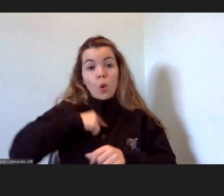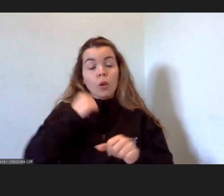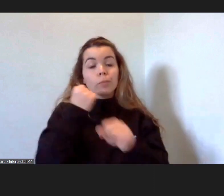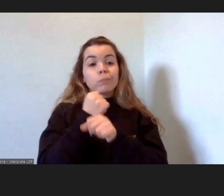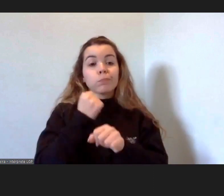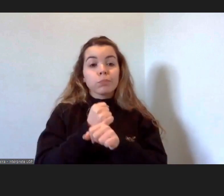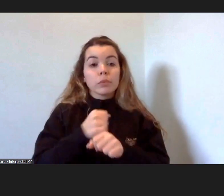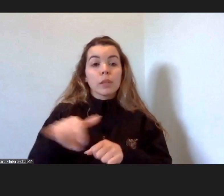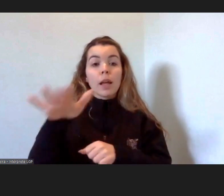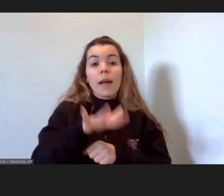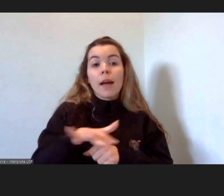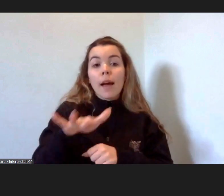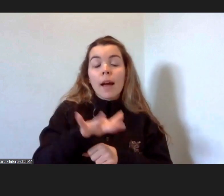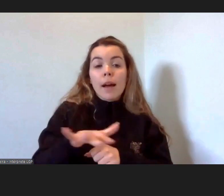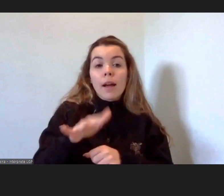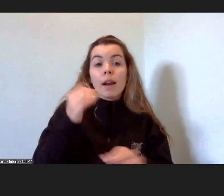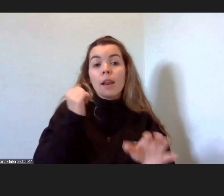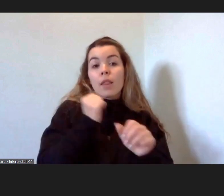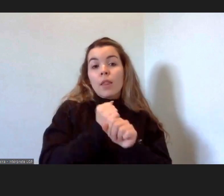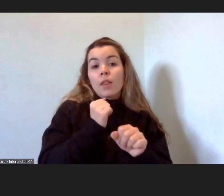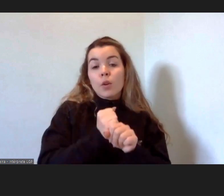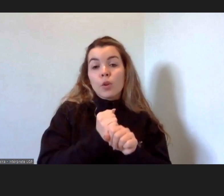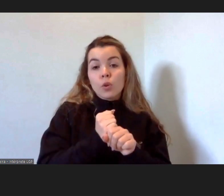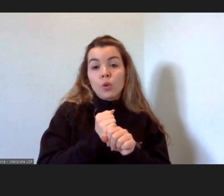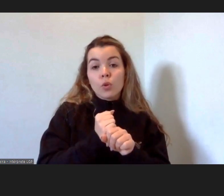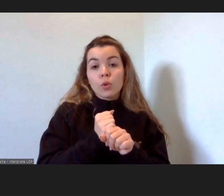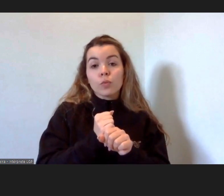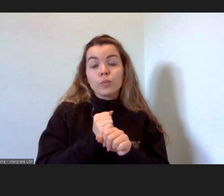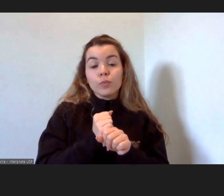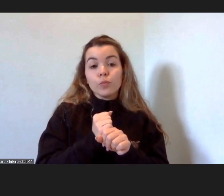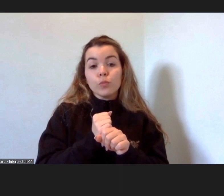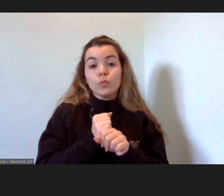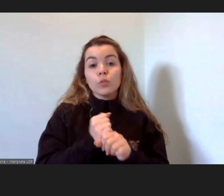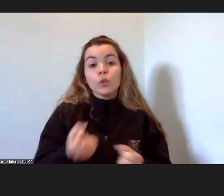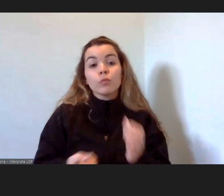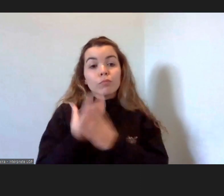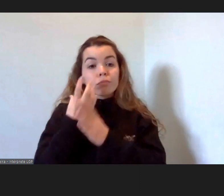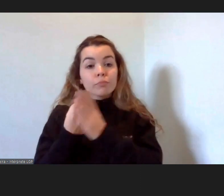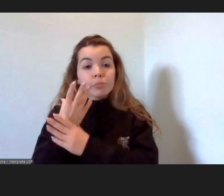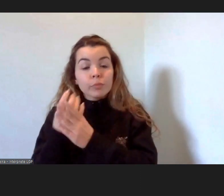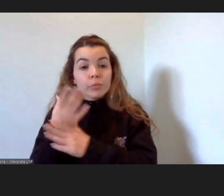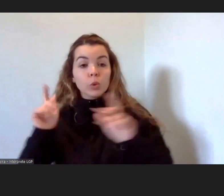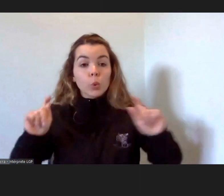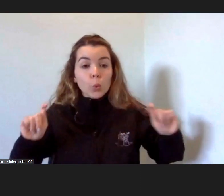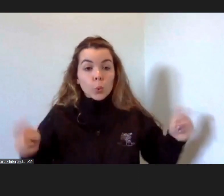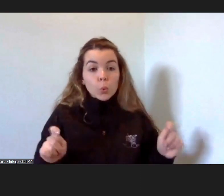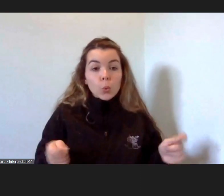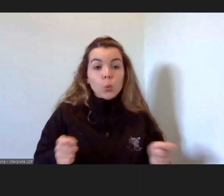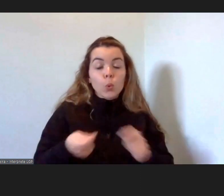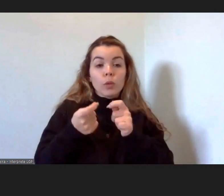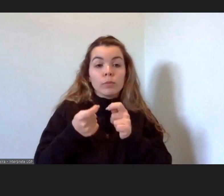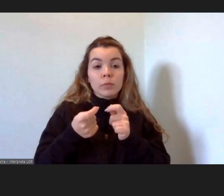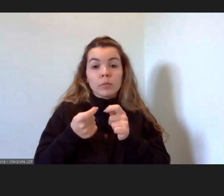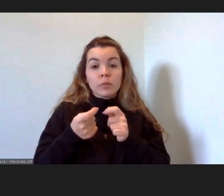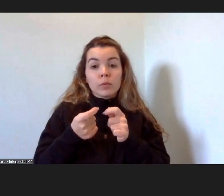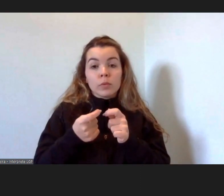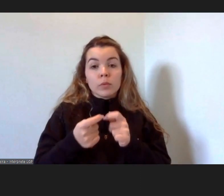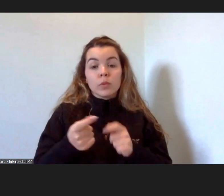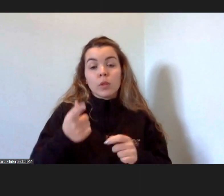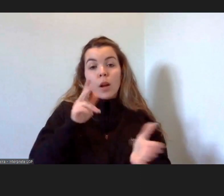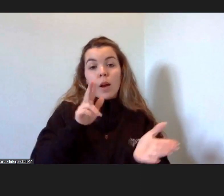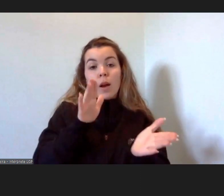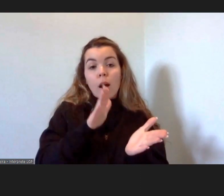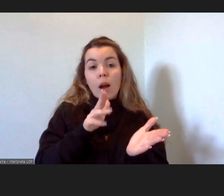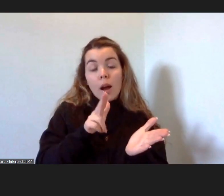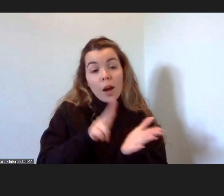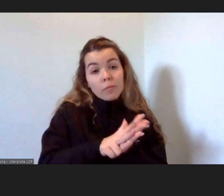questão da empregabilidade com os imigrantes, promovendo uma sessão, porque não foi aprovado mais a